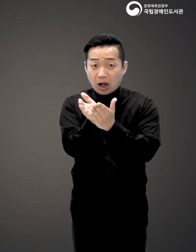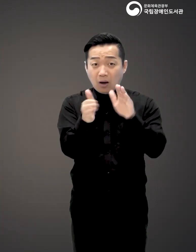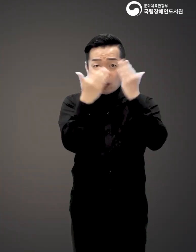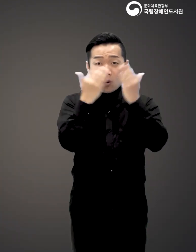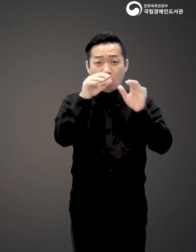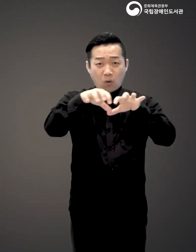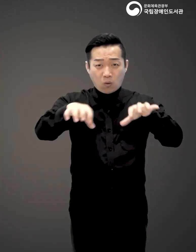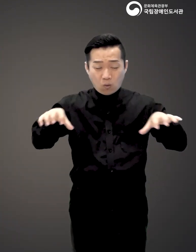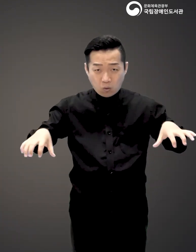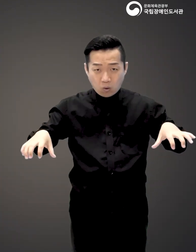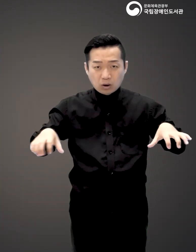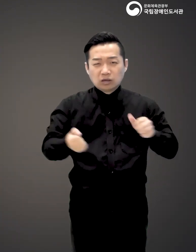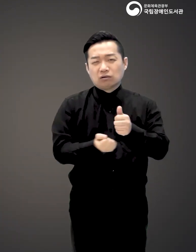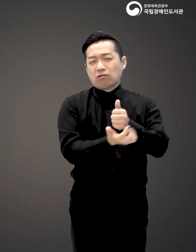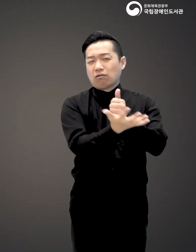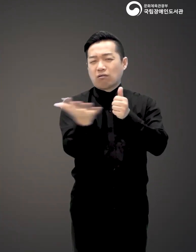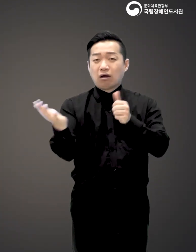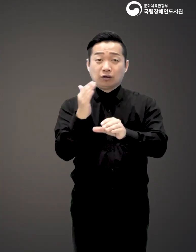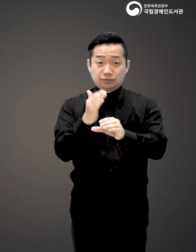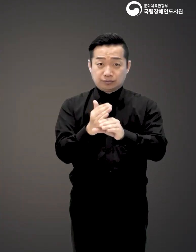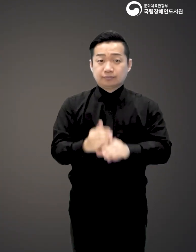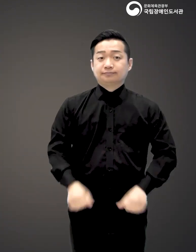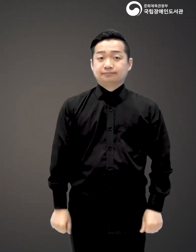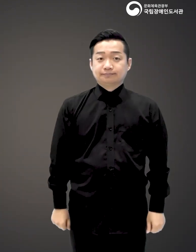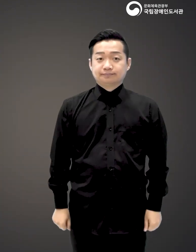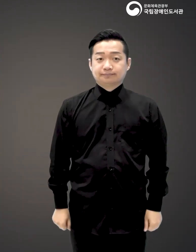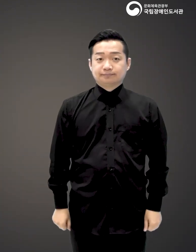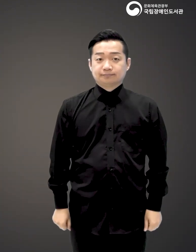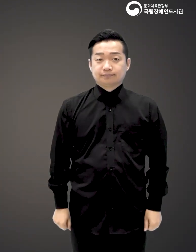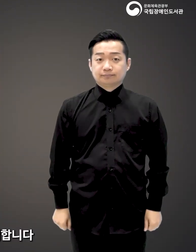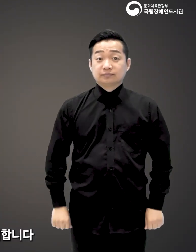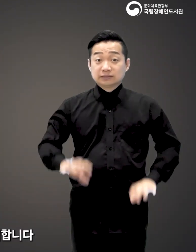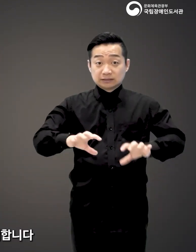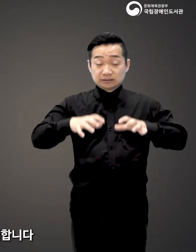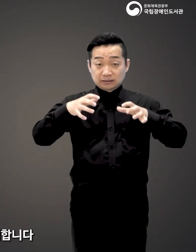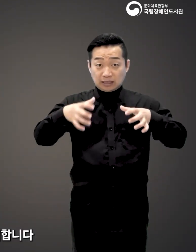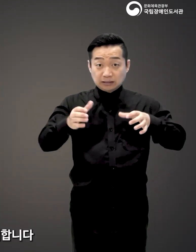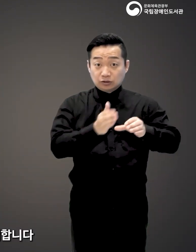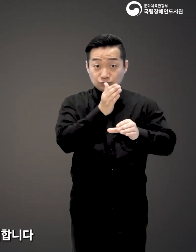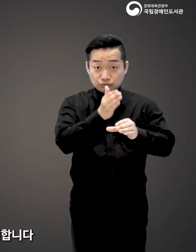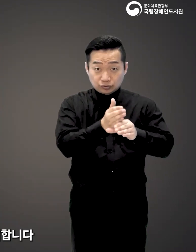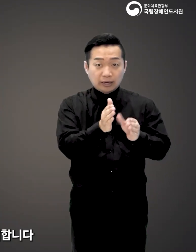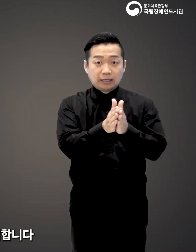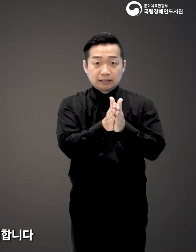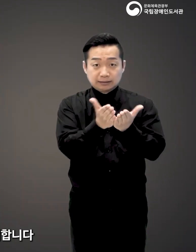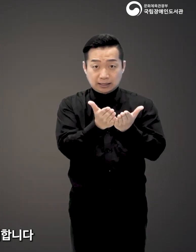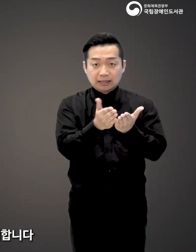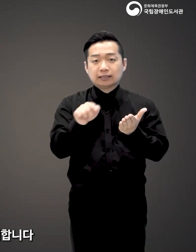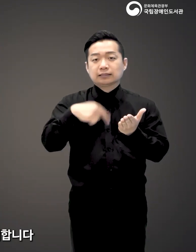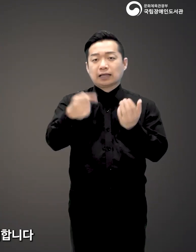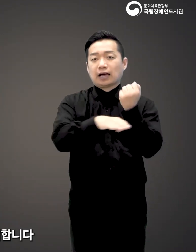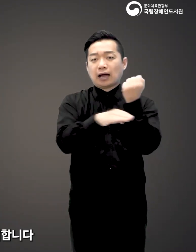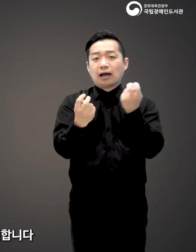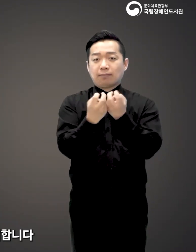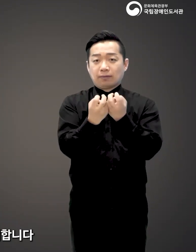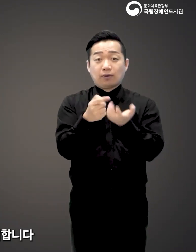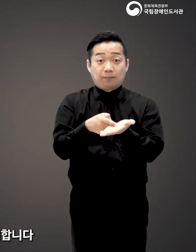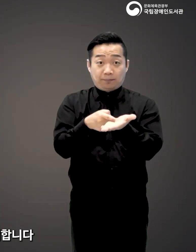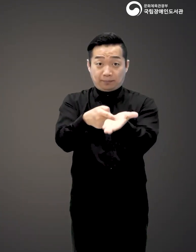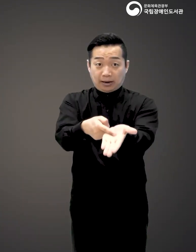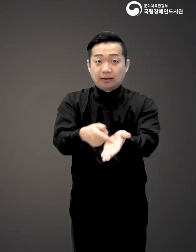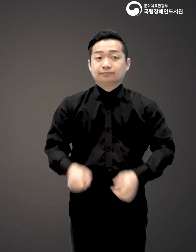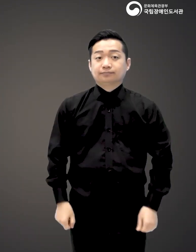모든 곳에서 속속들이 침투하고 있습니다. 이런 세상의 흐름 속에 책은 다음과 같이 가이드를